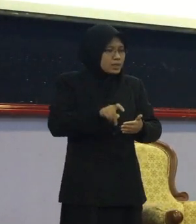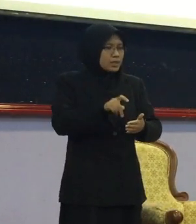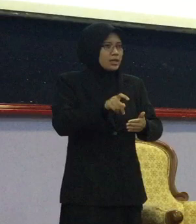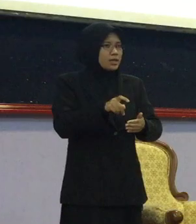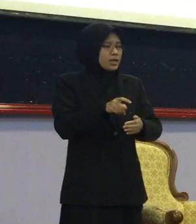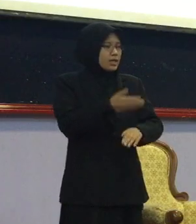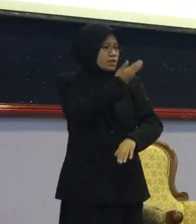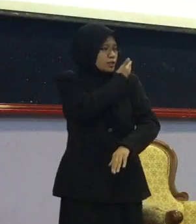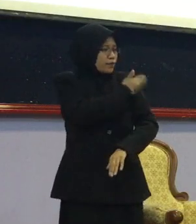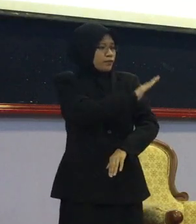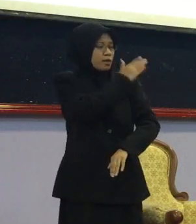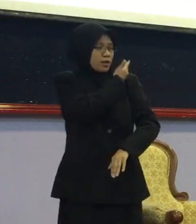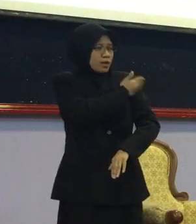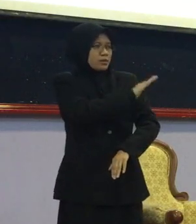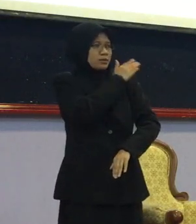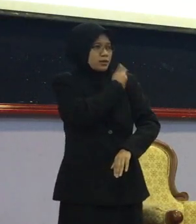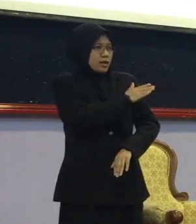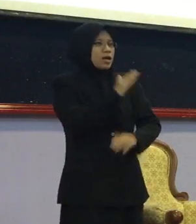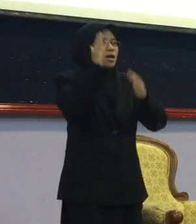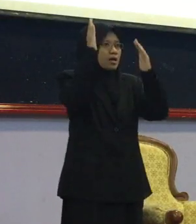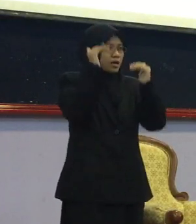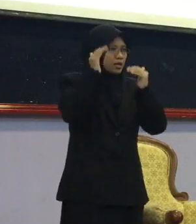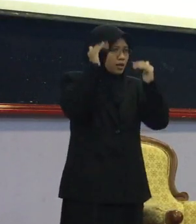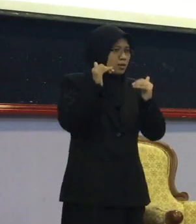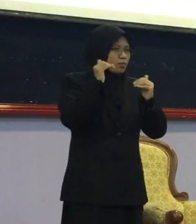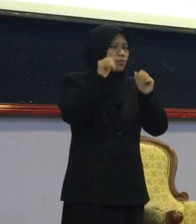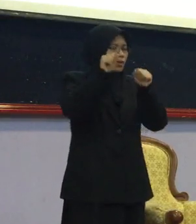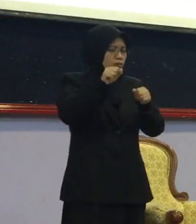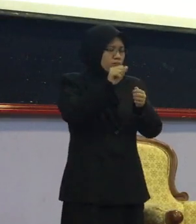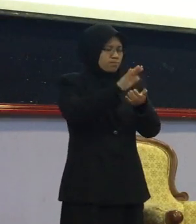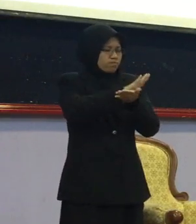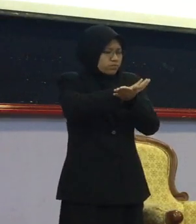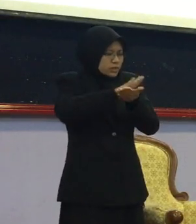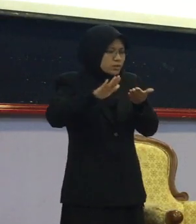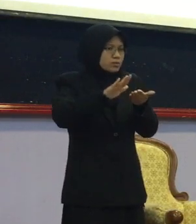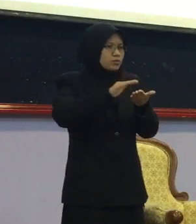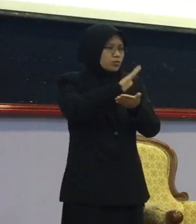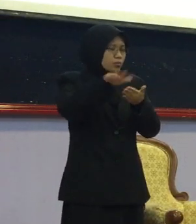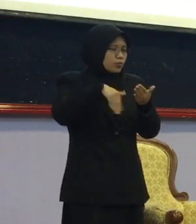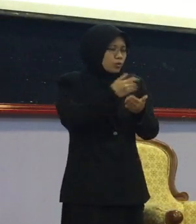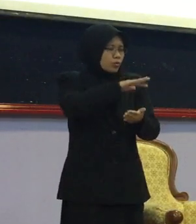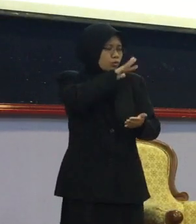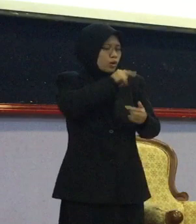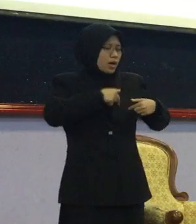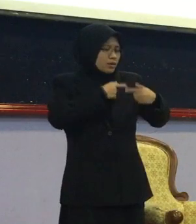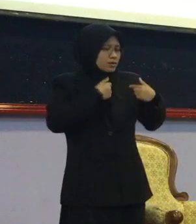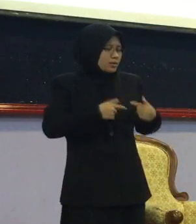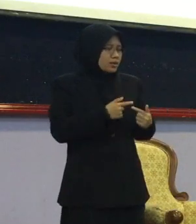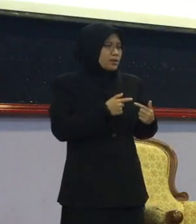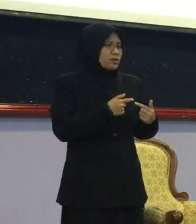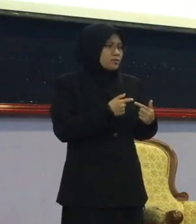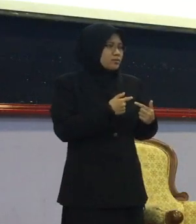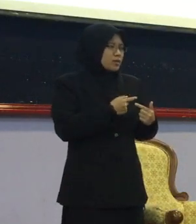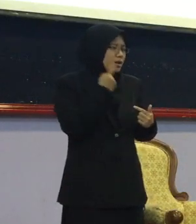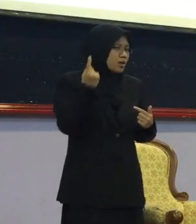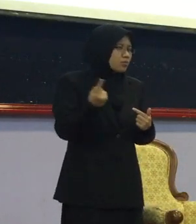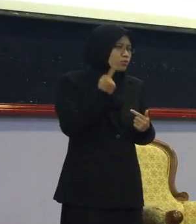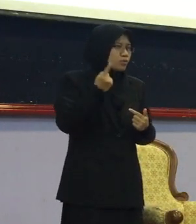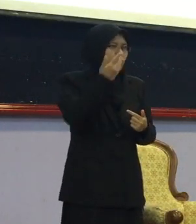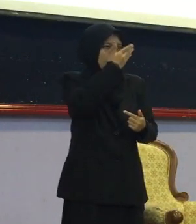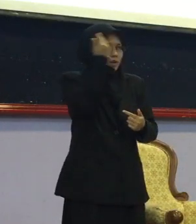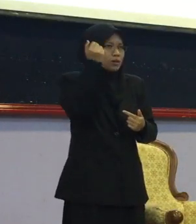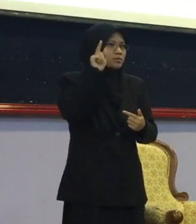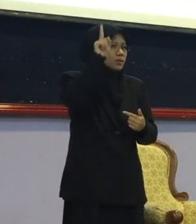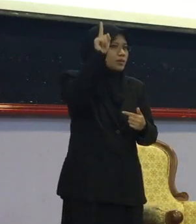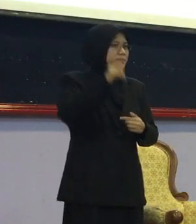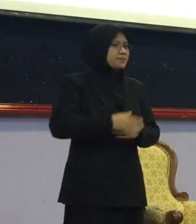Supaya kita dapat bersihkan Ok kotoran-kotoran dunia kan Kita selalu Banyak lalai kan InsyaAllah sebagai